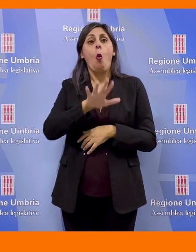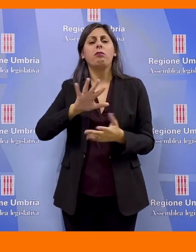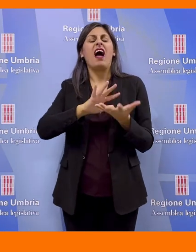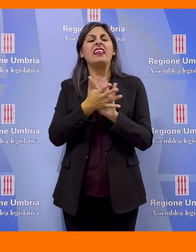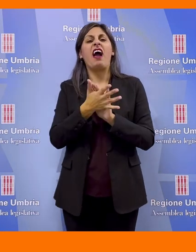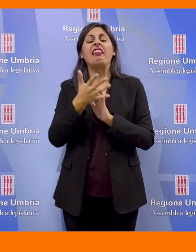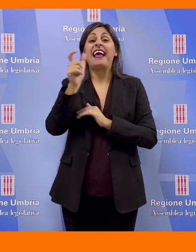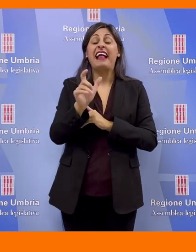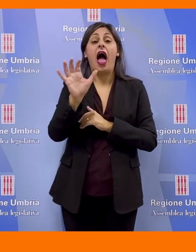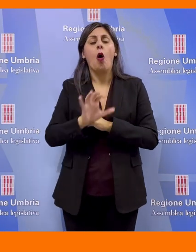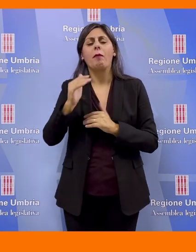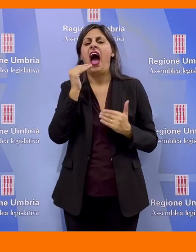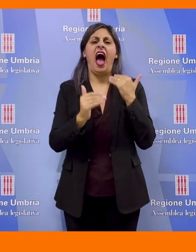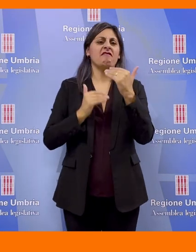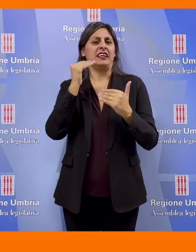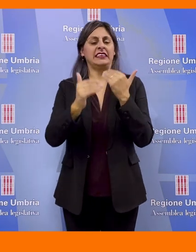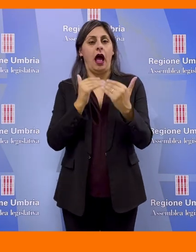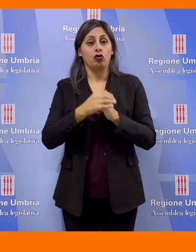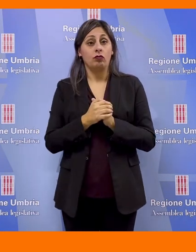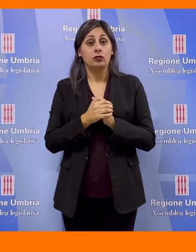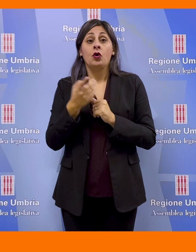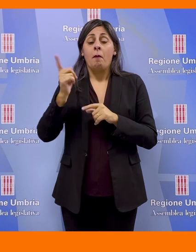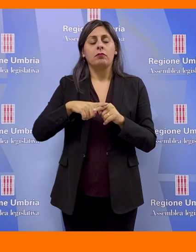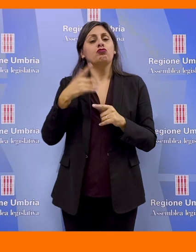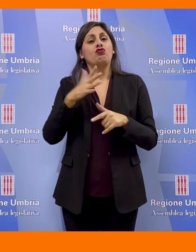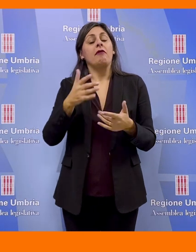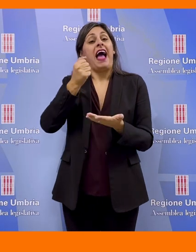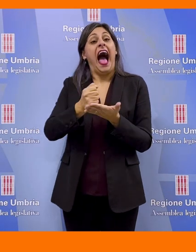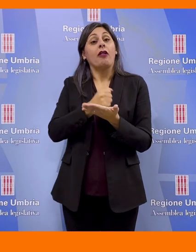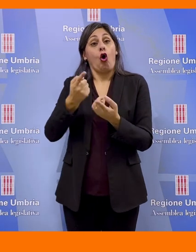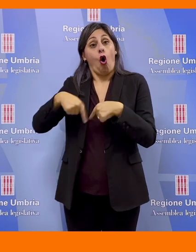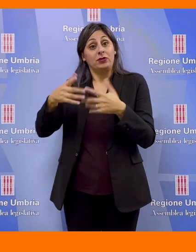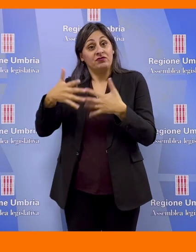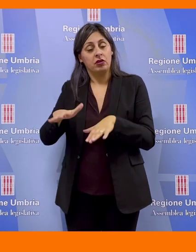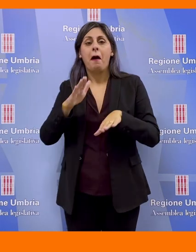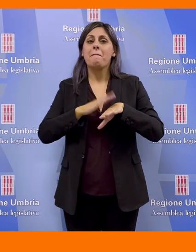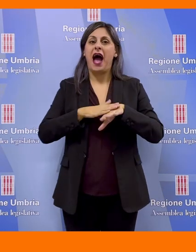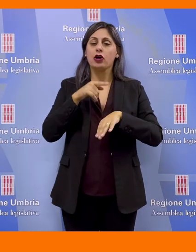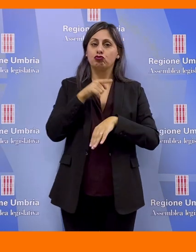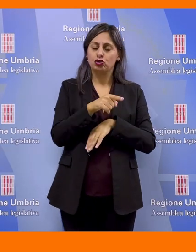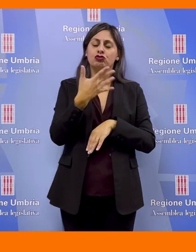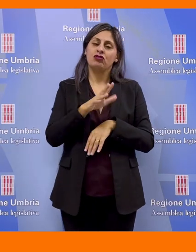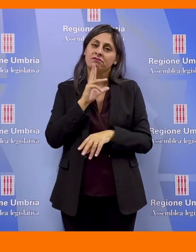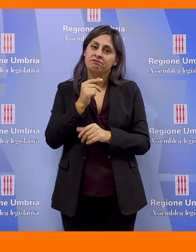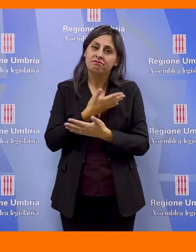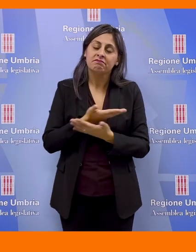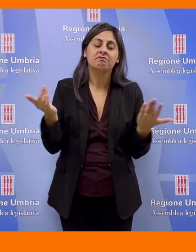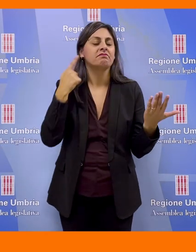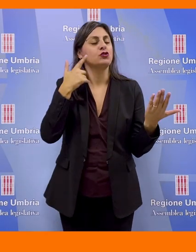'Umbria fra le regioni più avanzate in Italia e in Europa. Dopo l'approvazione dell'atto in commissione, il presidente Valerio Mancini non ha mancato di